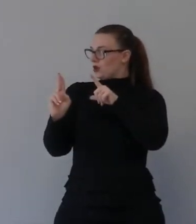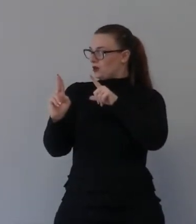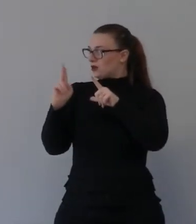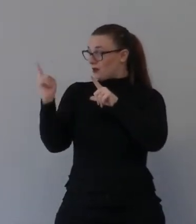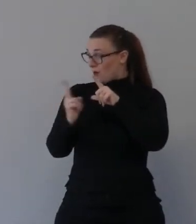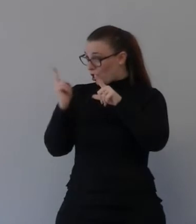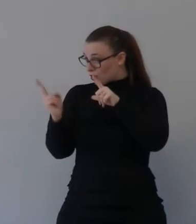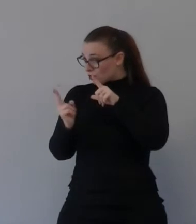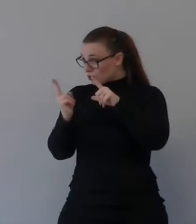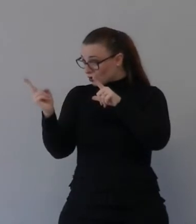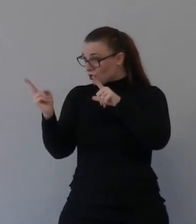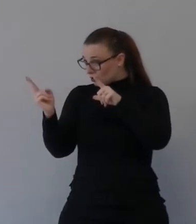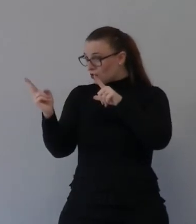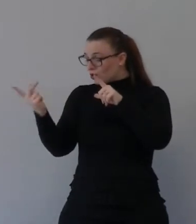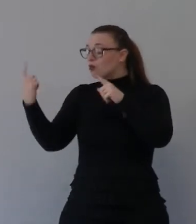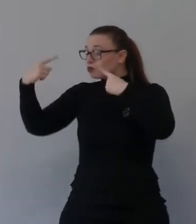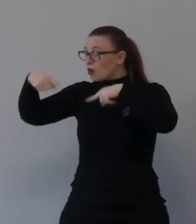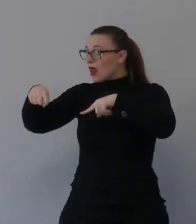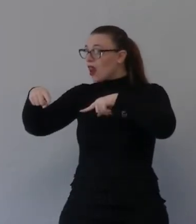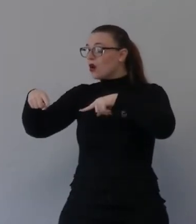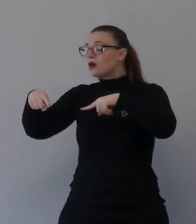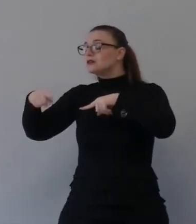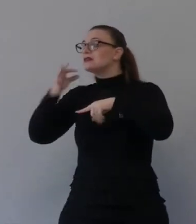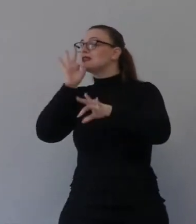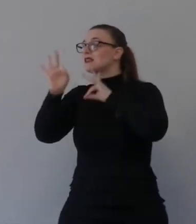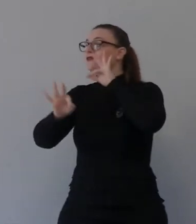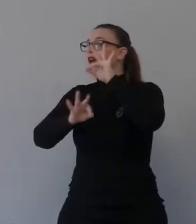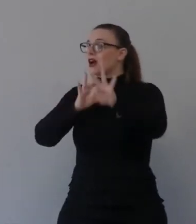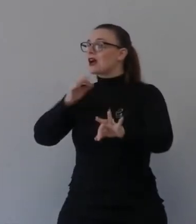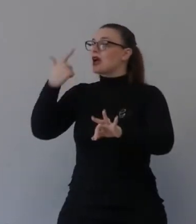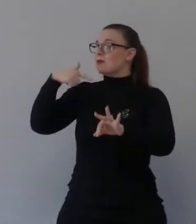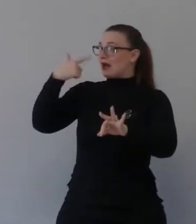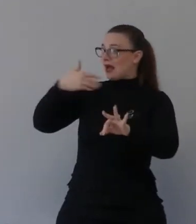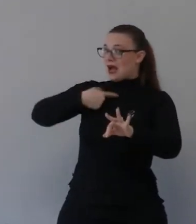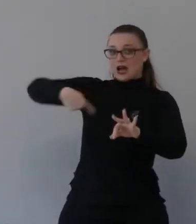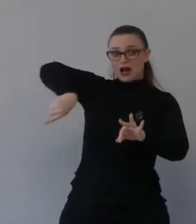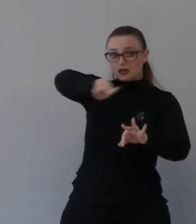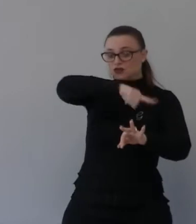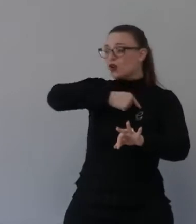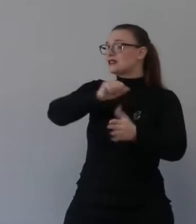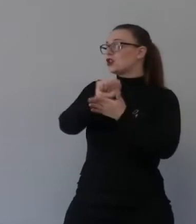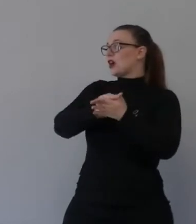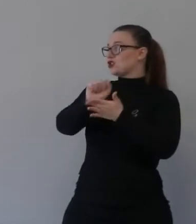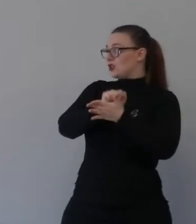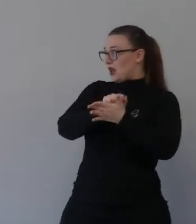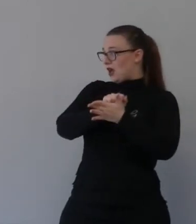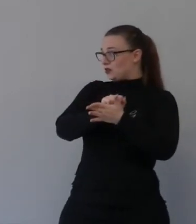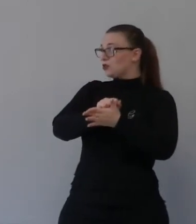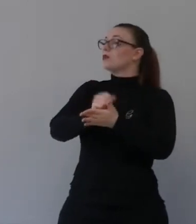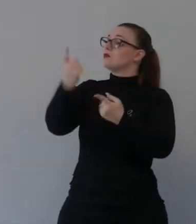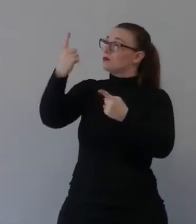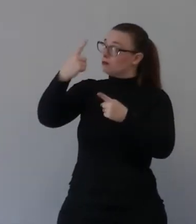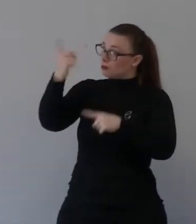l'ha cancellato l'ha cancellato attraverso un bimbo che nasce a Natale